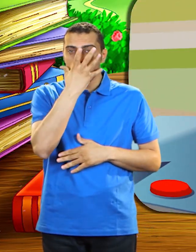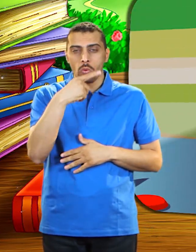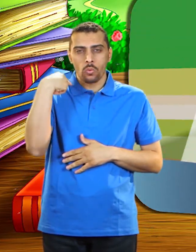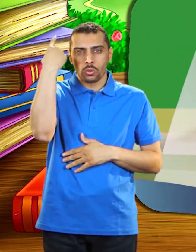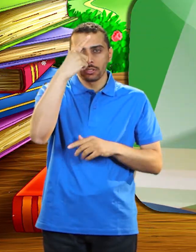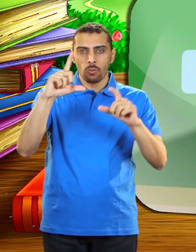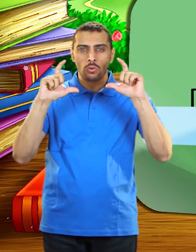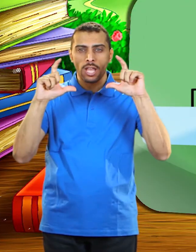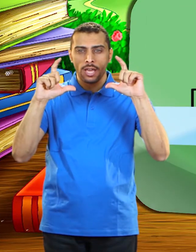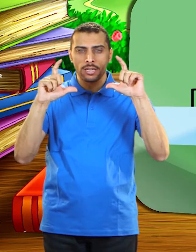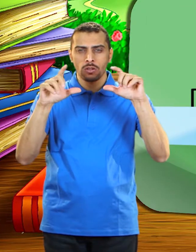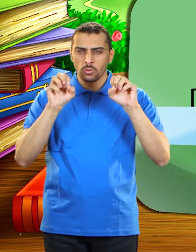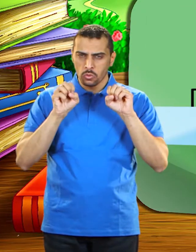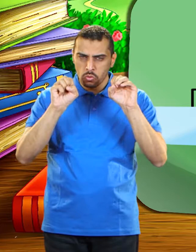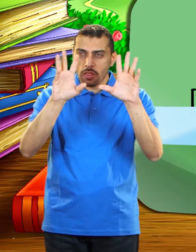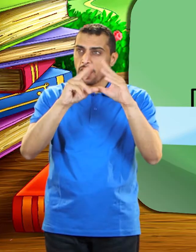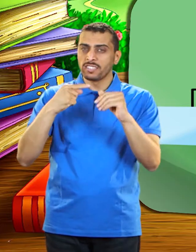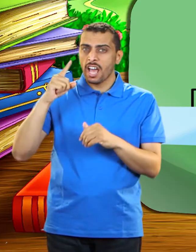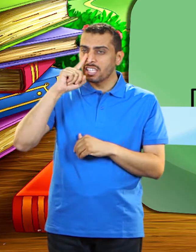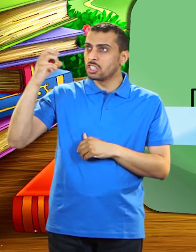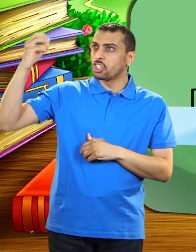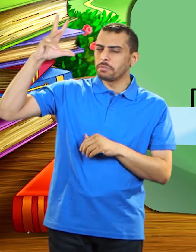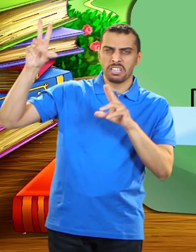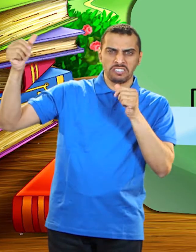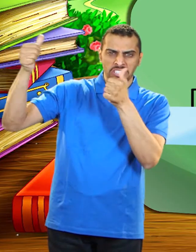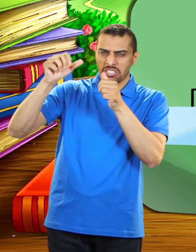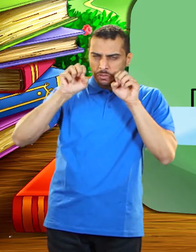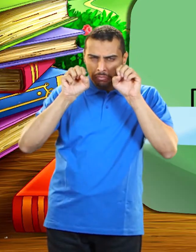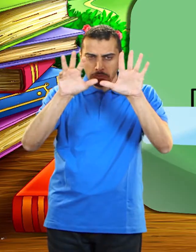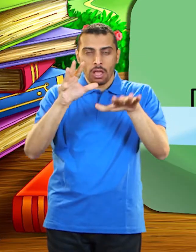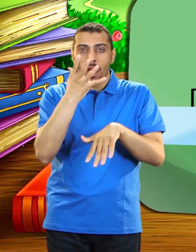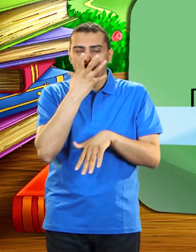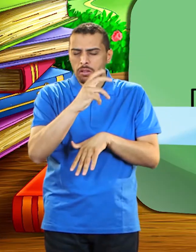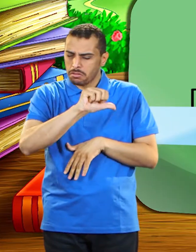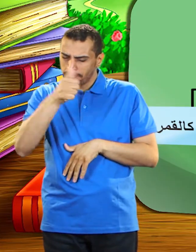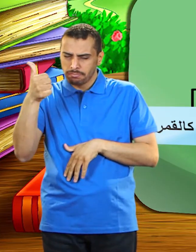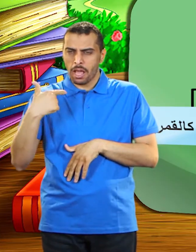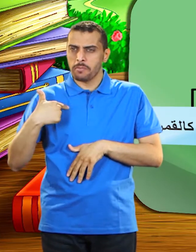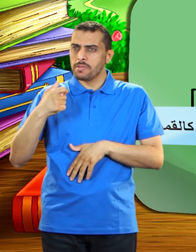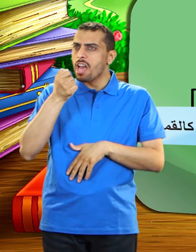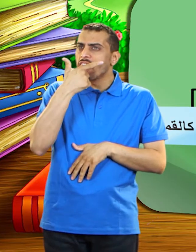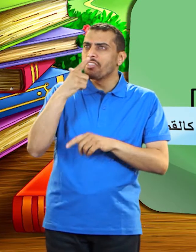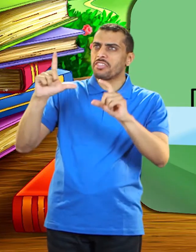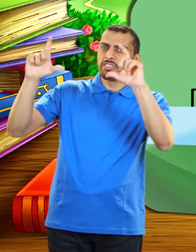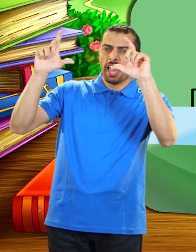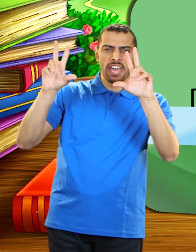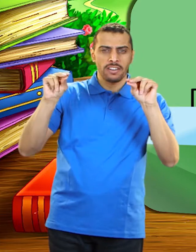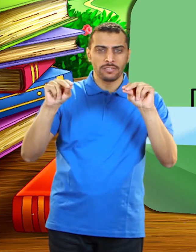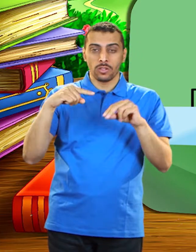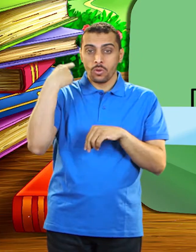وجهه مستديرا مضيئا كالشمس وحسنا جميلا كالقمر كان لونه ليس